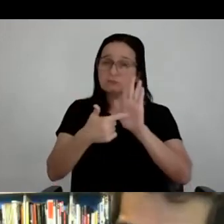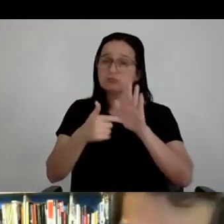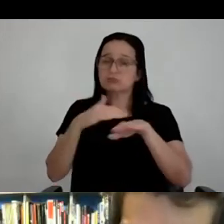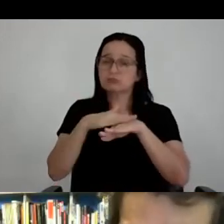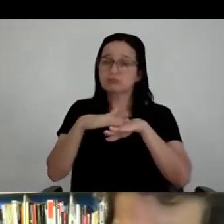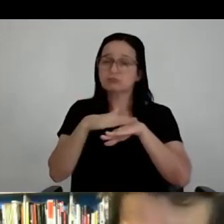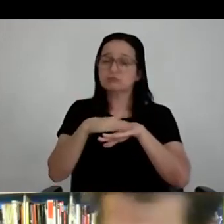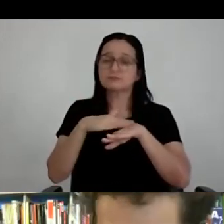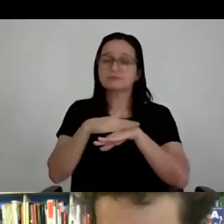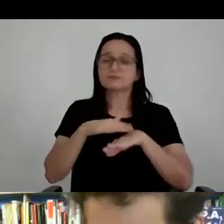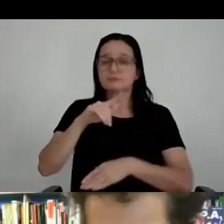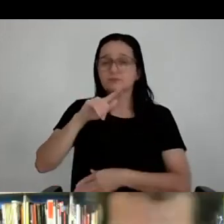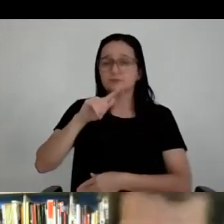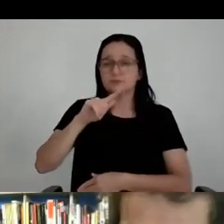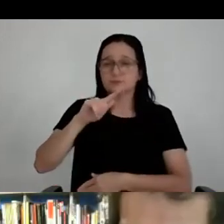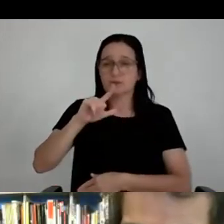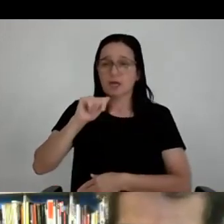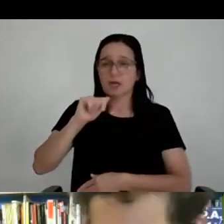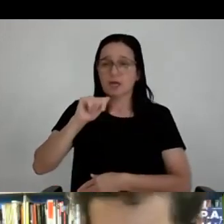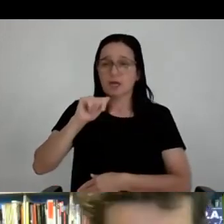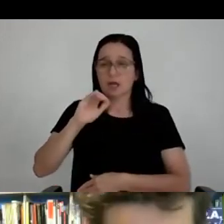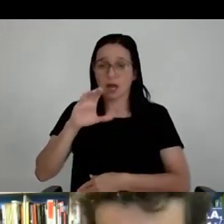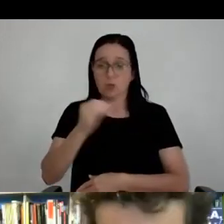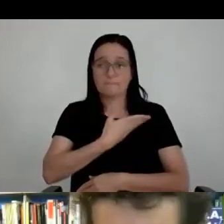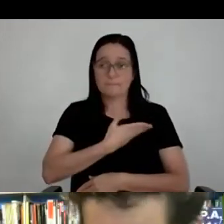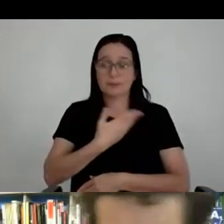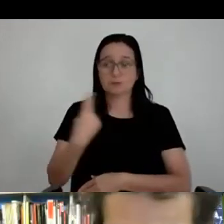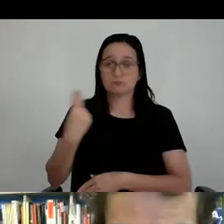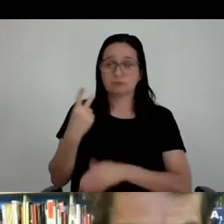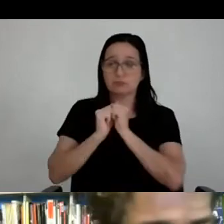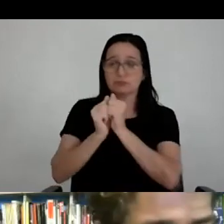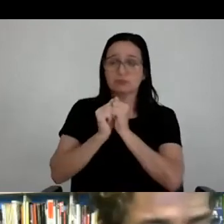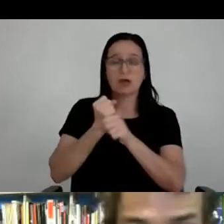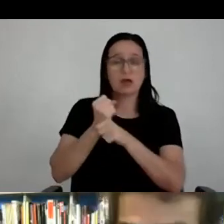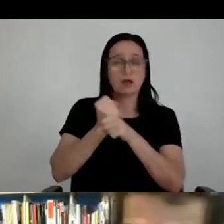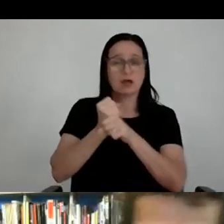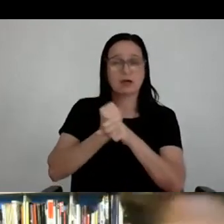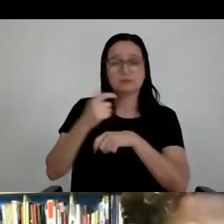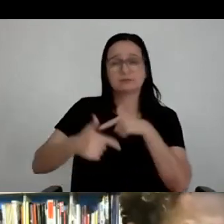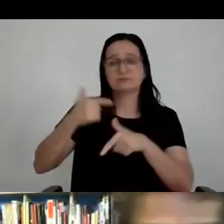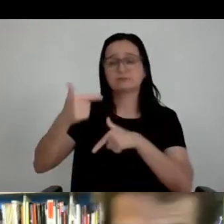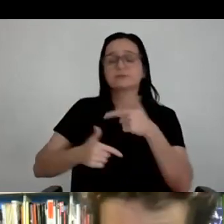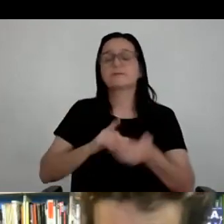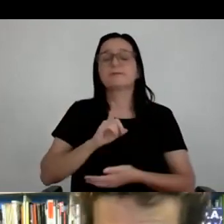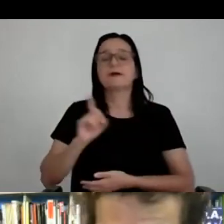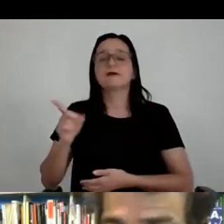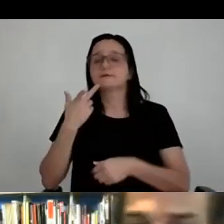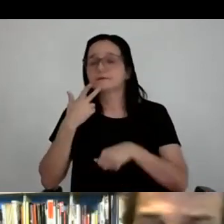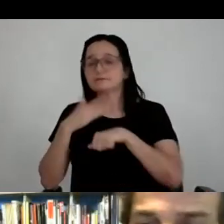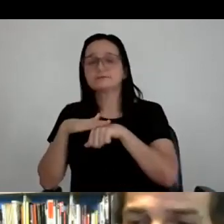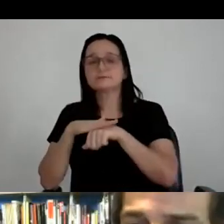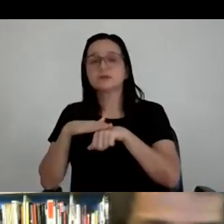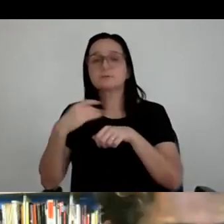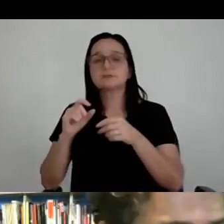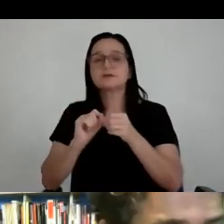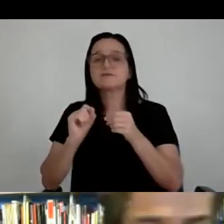Bernardi, que é um escultor amigo nosso, parceiro de anos e trabalha com a gente há anos, é um excelente escultor, chamamos o Glauco, Glauco, temos que fazer essa folha, vamos fazer